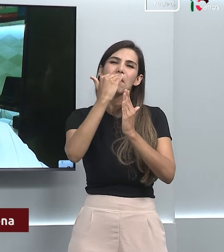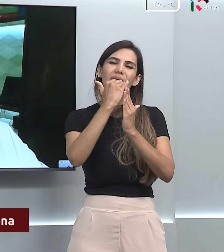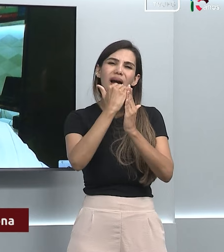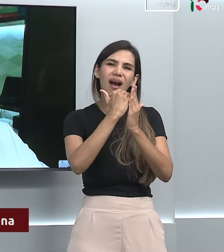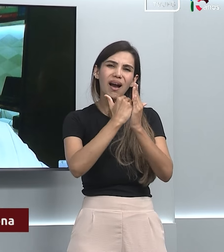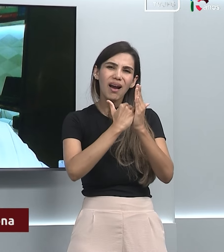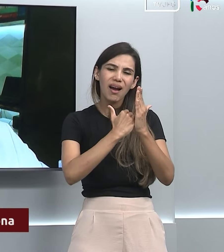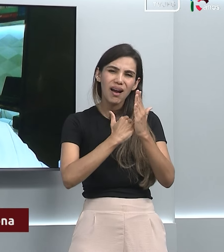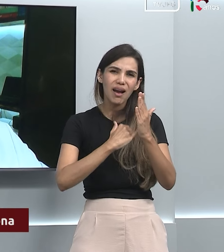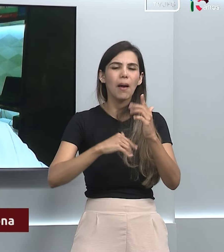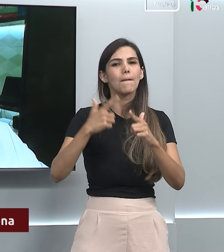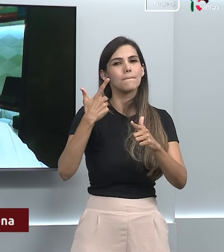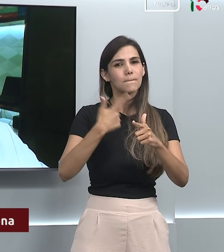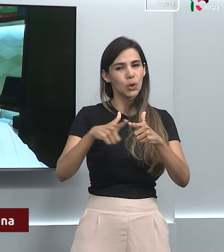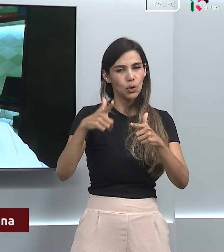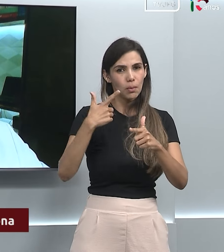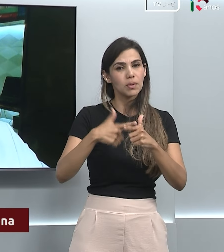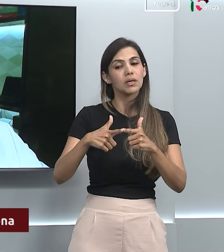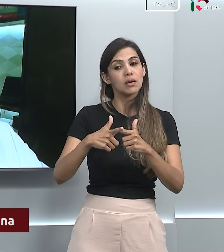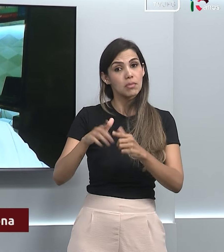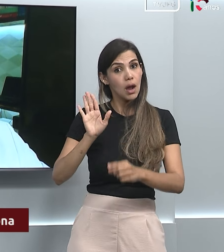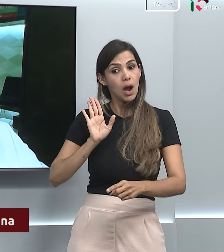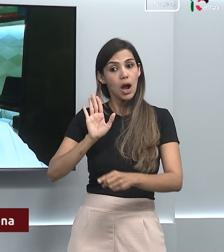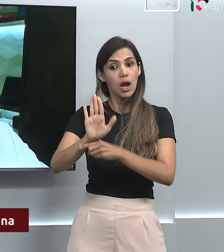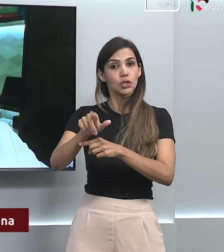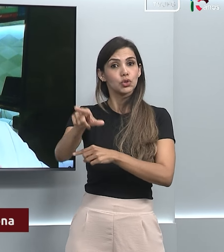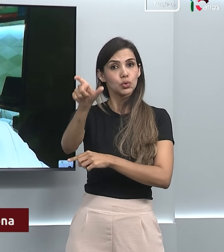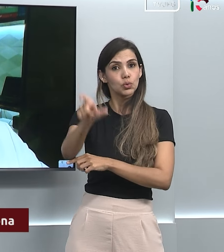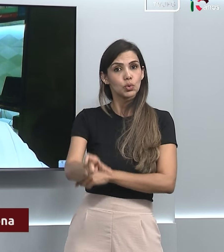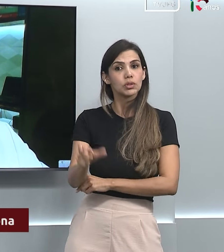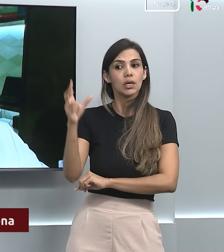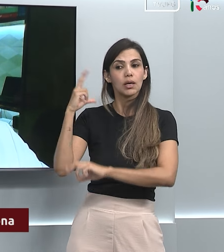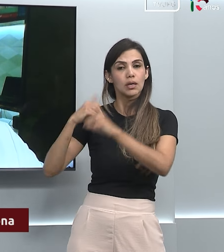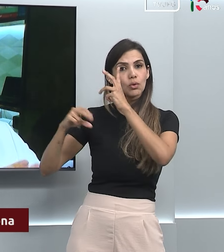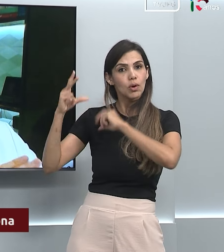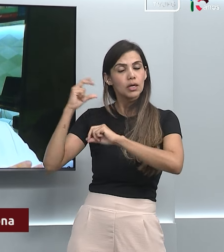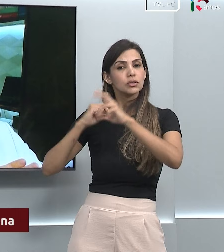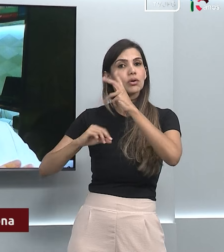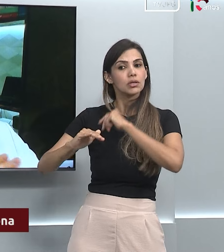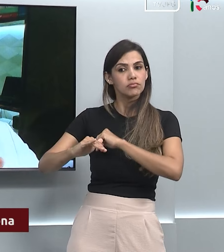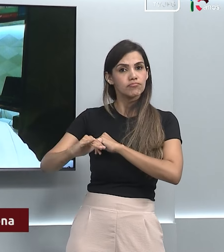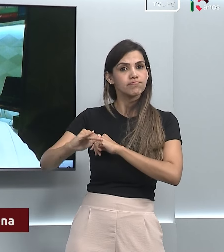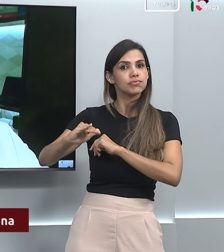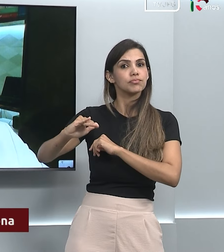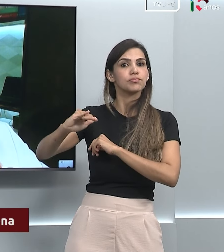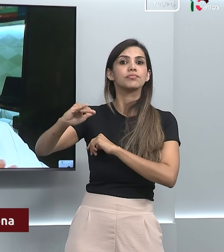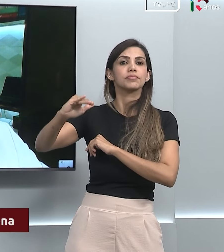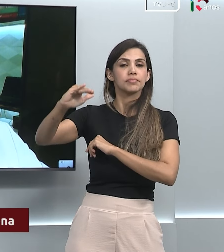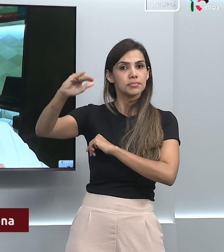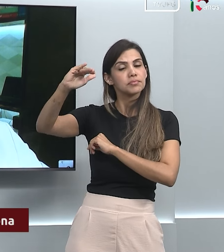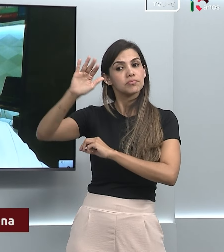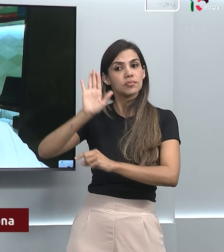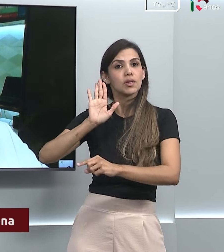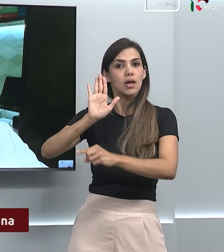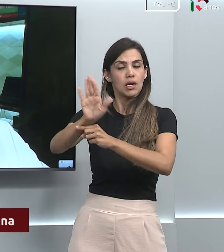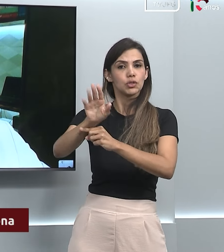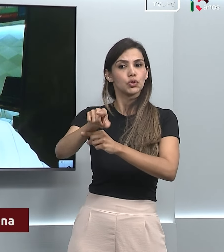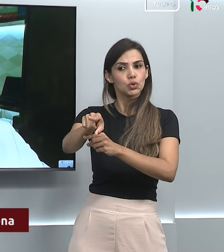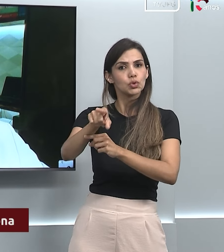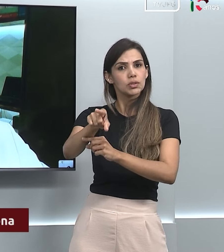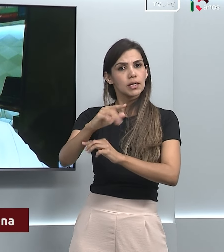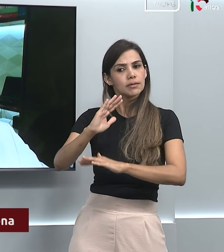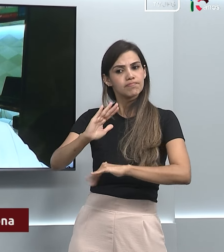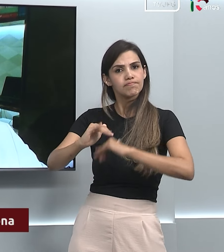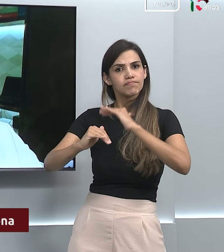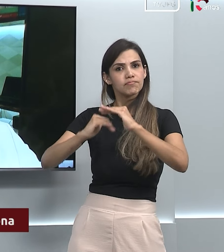ela é modificadora de vida. O paciente consegue fazer a virilização e evolução dos